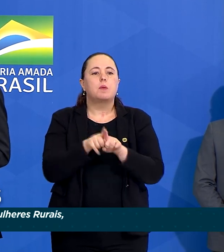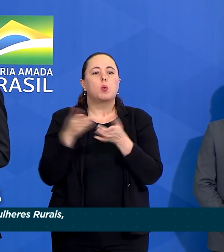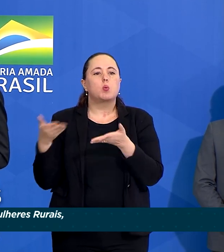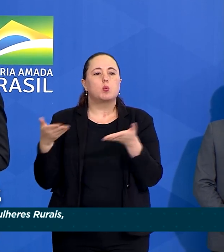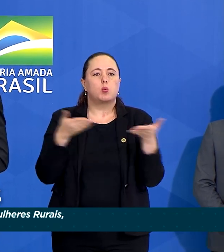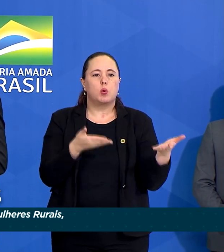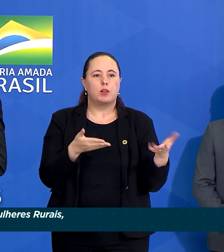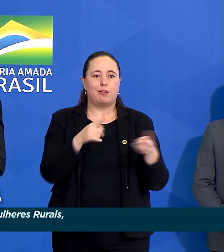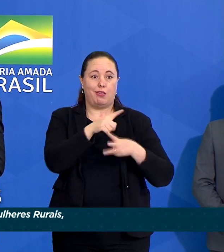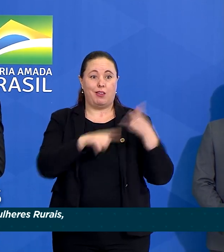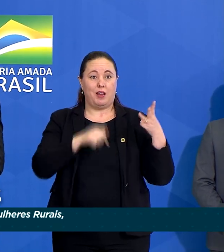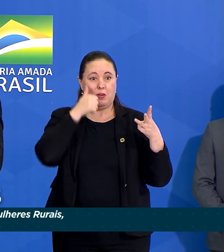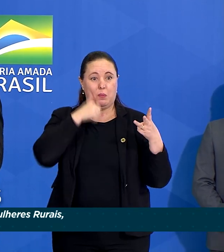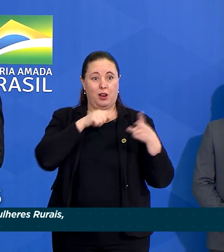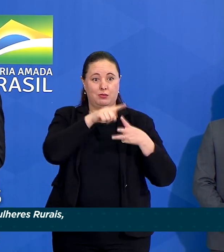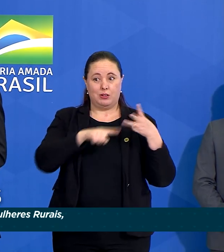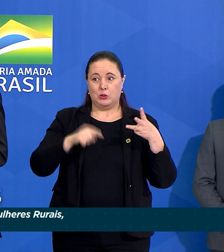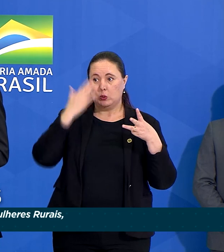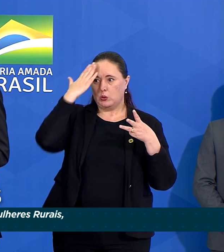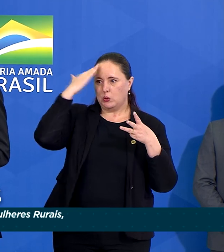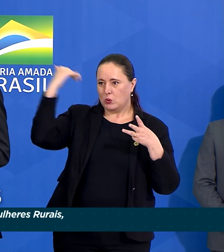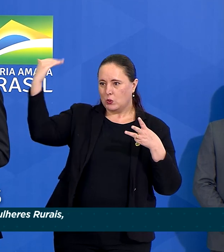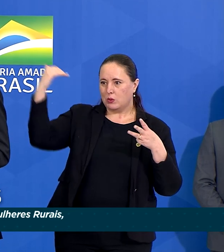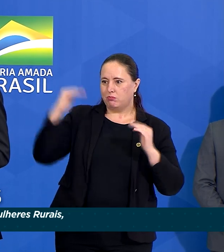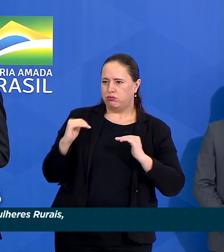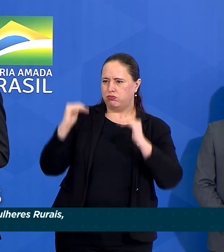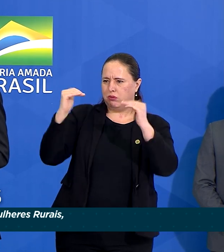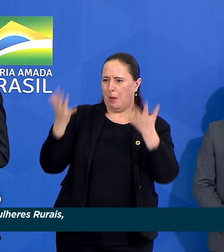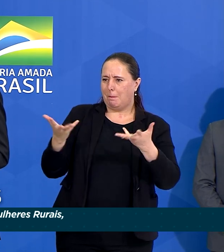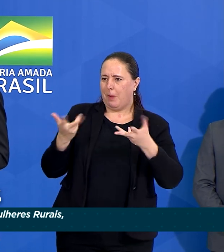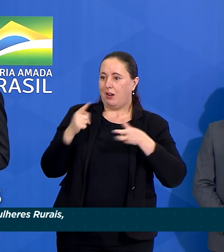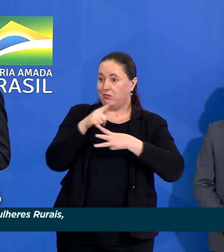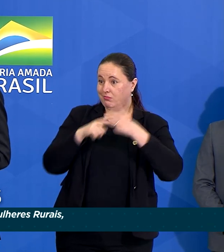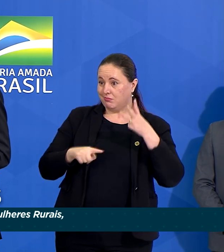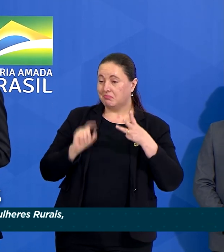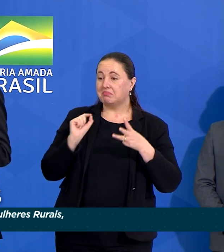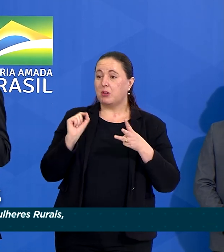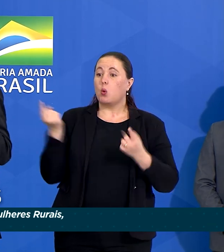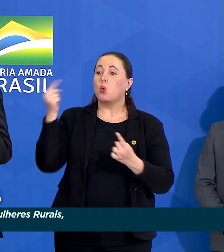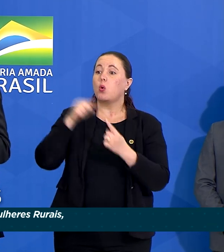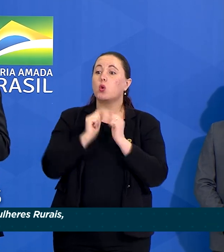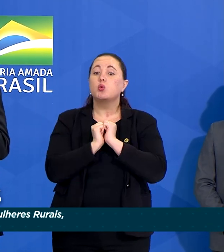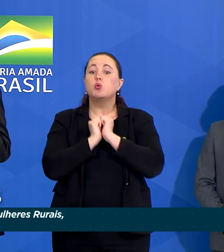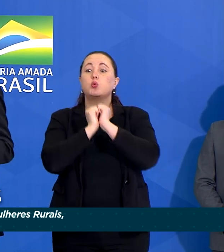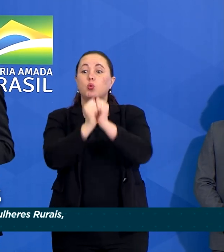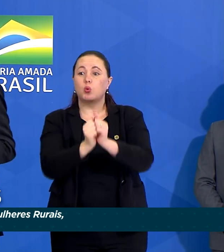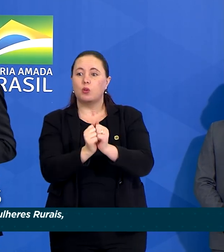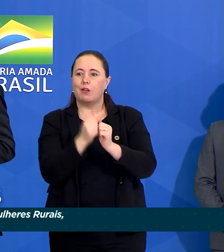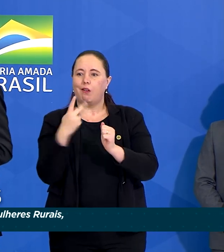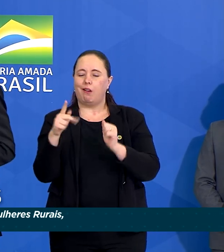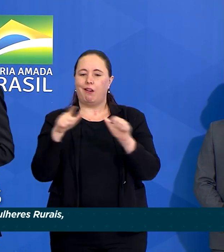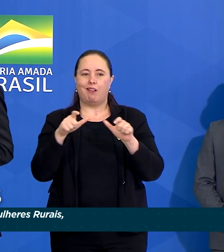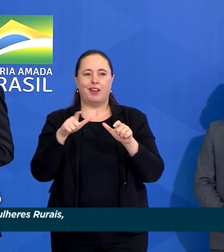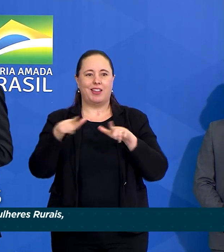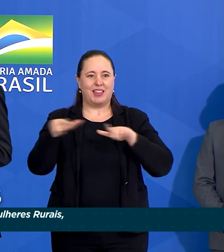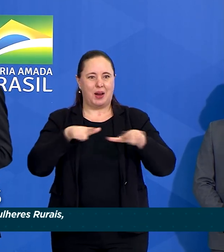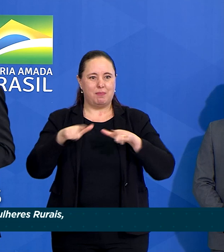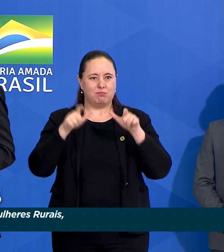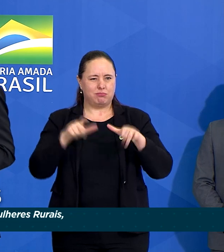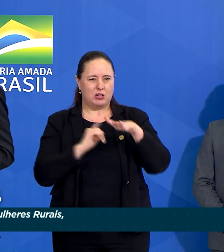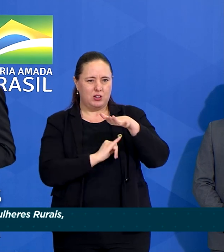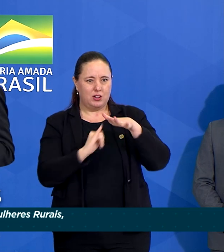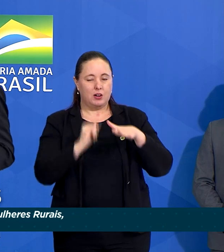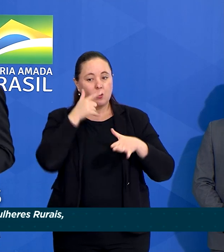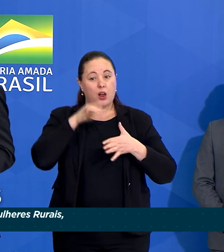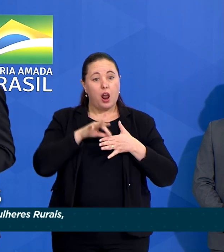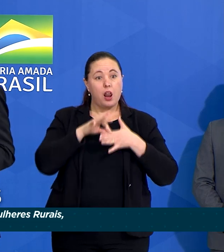essas três mulheres fabulosas para que, junto às suas instituições, possam liderar